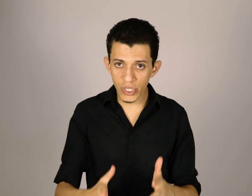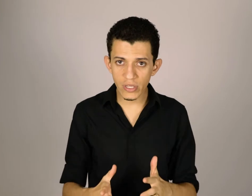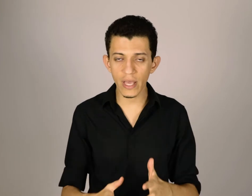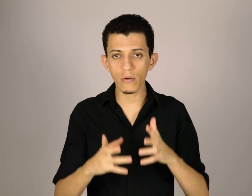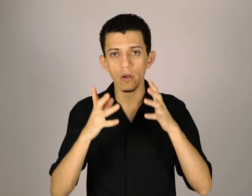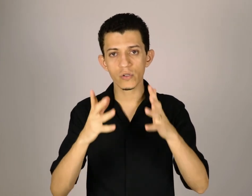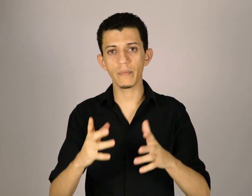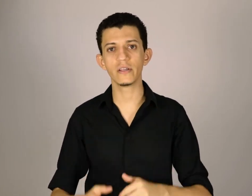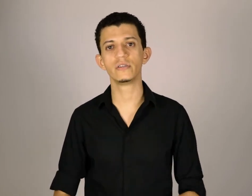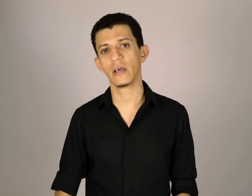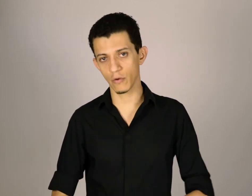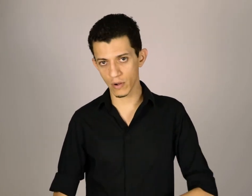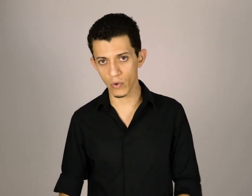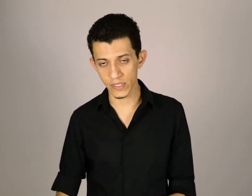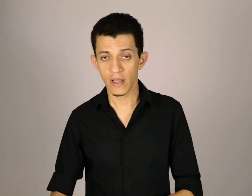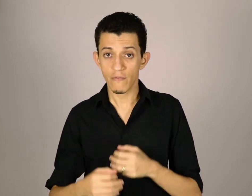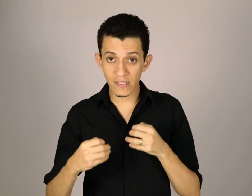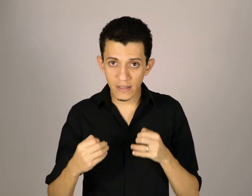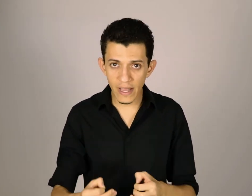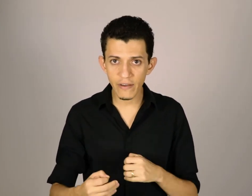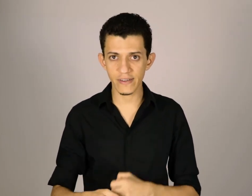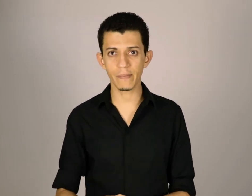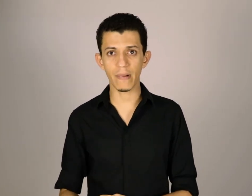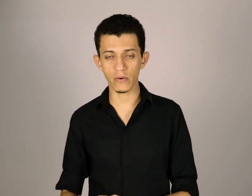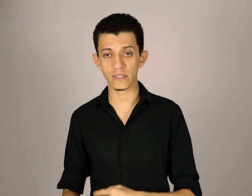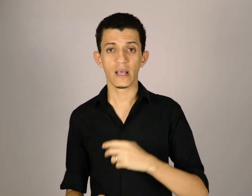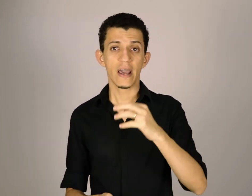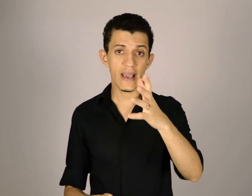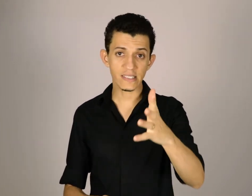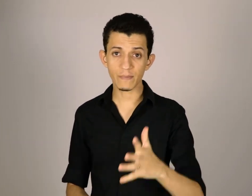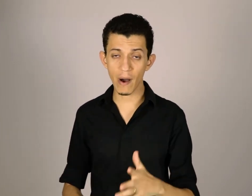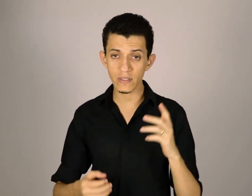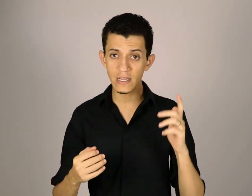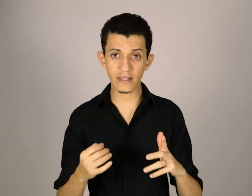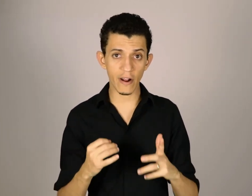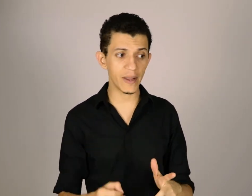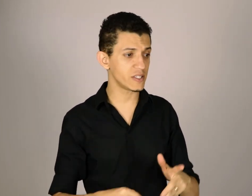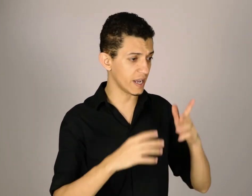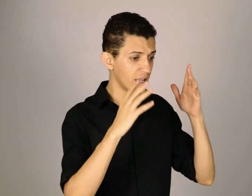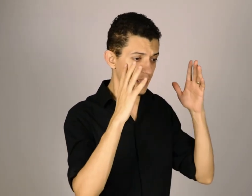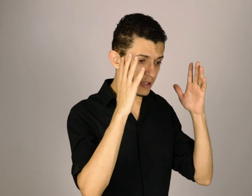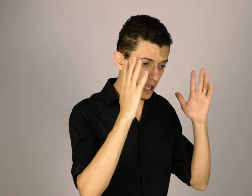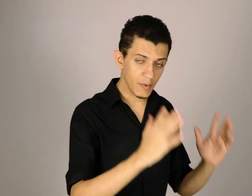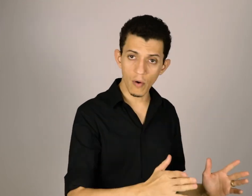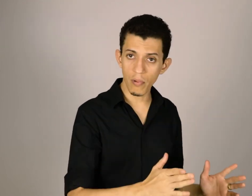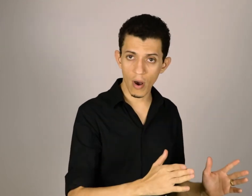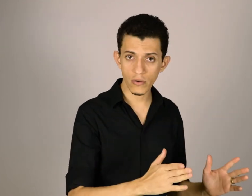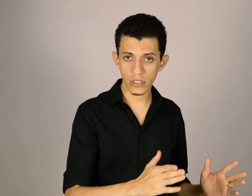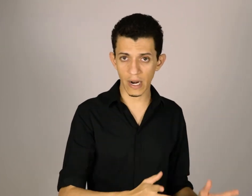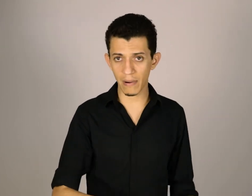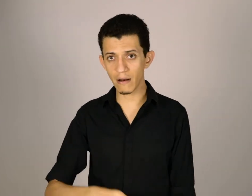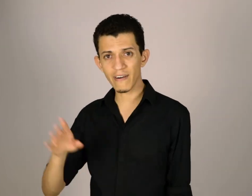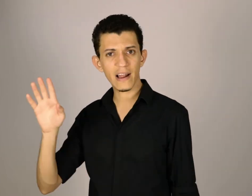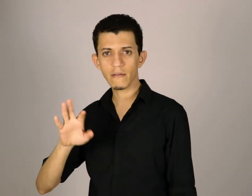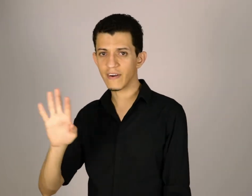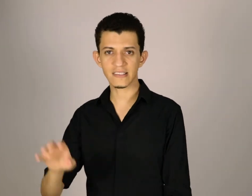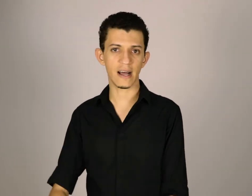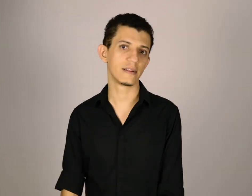dia inteiro somente em uma coisa, você tem que fazer pausas, e essas pausas literalmente é, terminou um bloco de trabalho, vai lá e não faz nada,